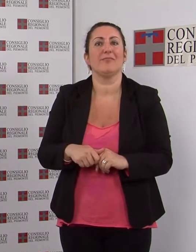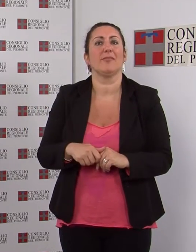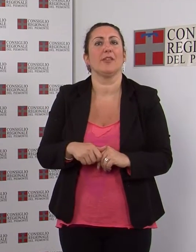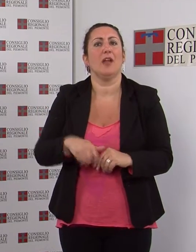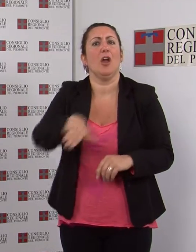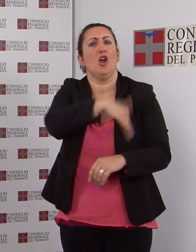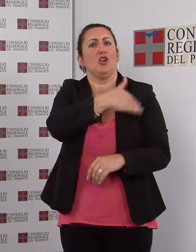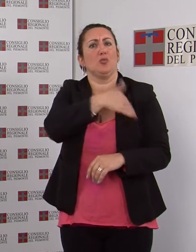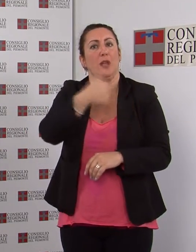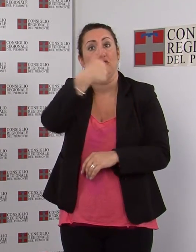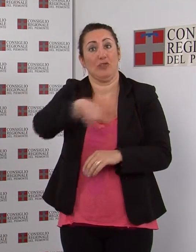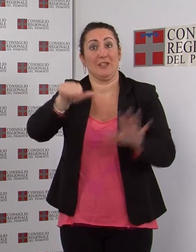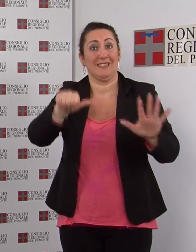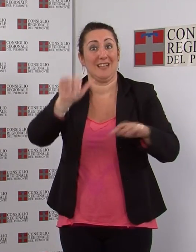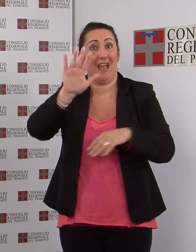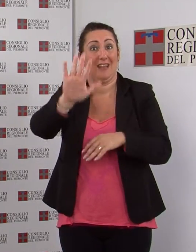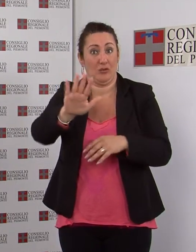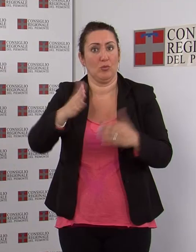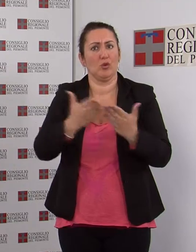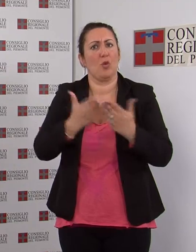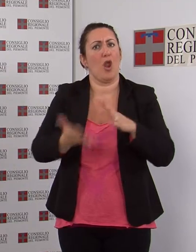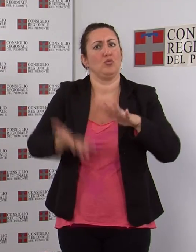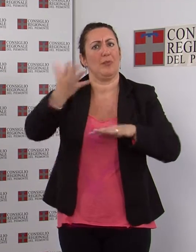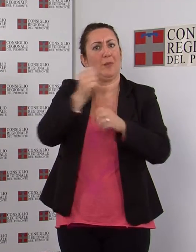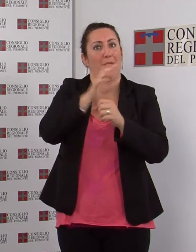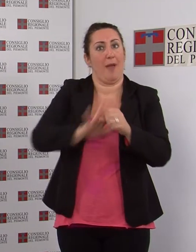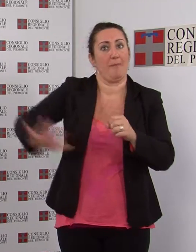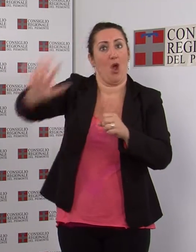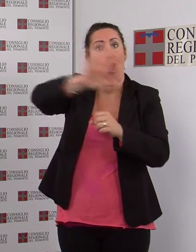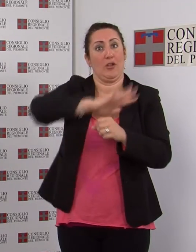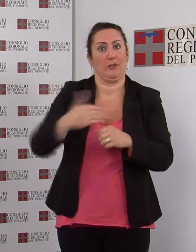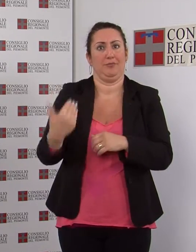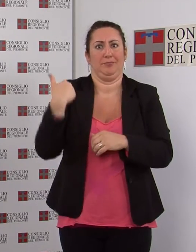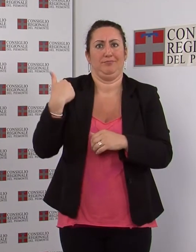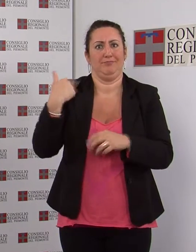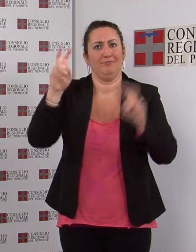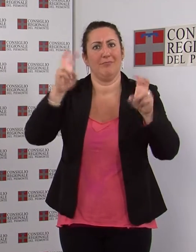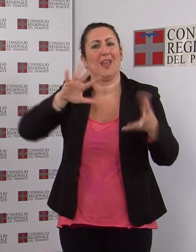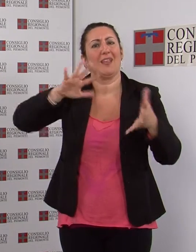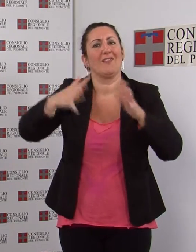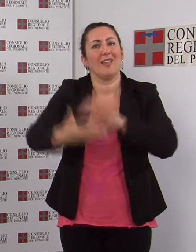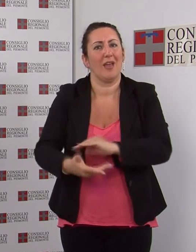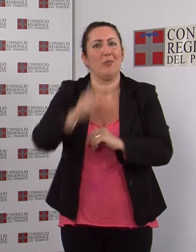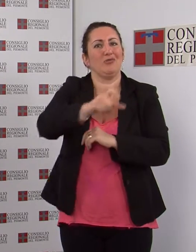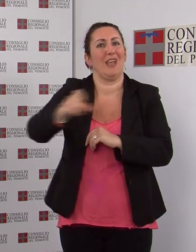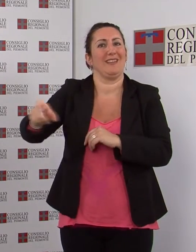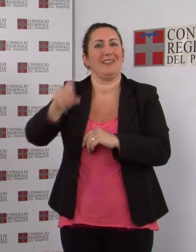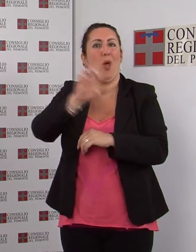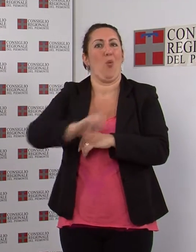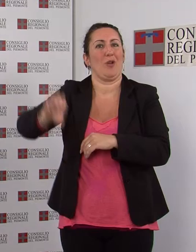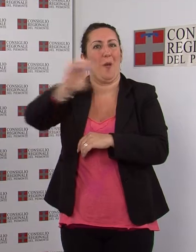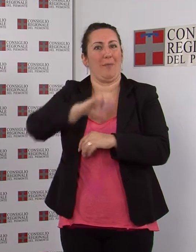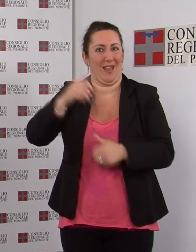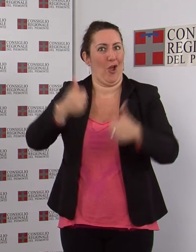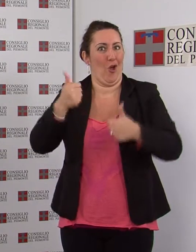studenti di 59 scuole superiori del Piemonte, vincitori dell'annuale concorso Diventiamo cittadini europei, sono stati premiati nell